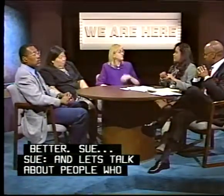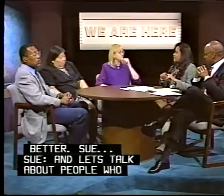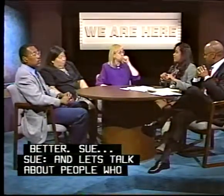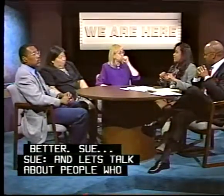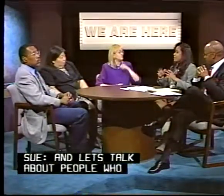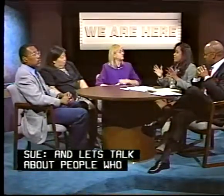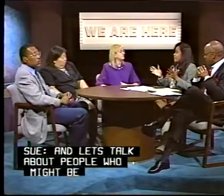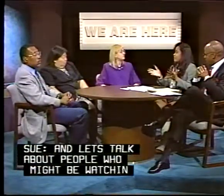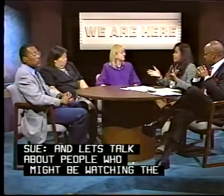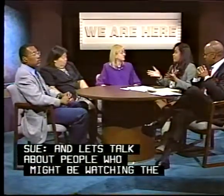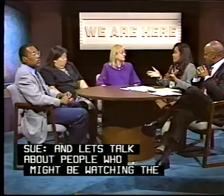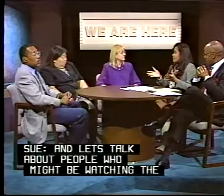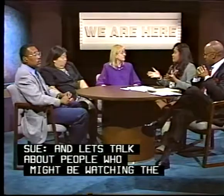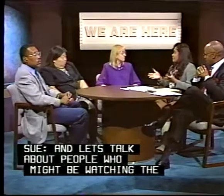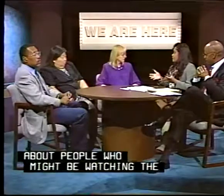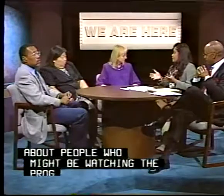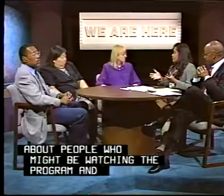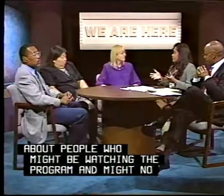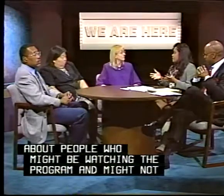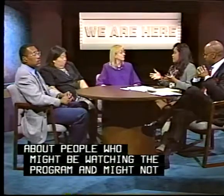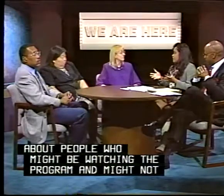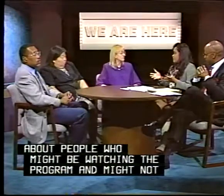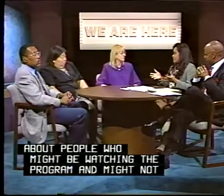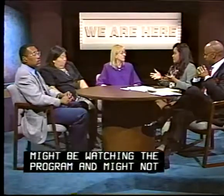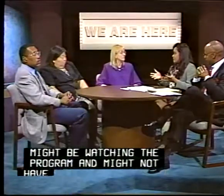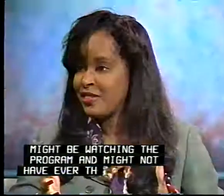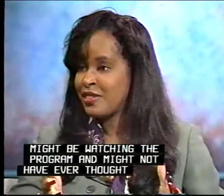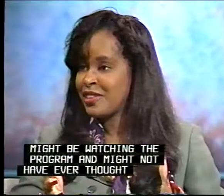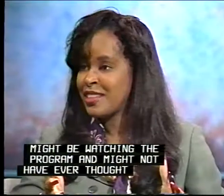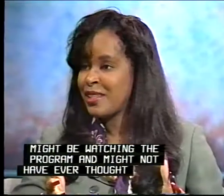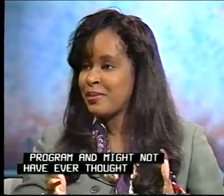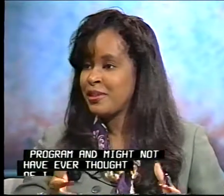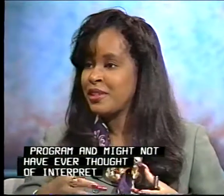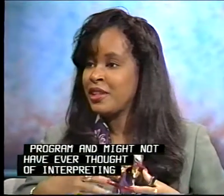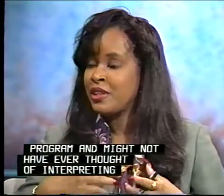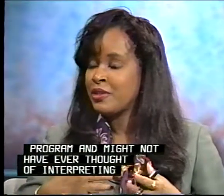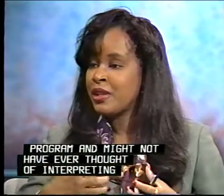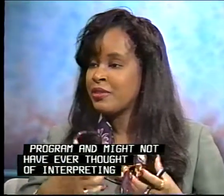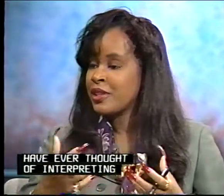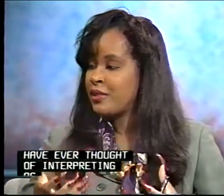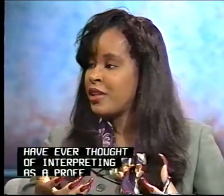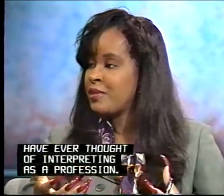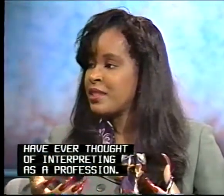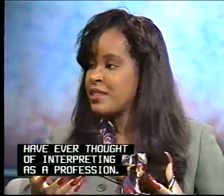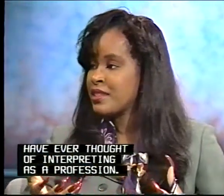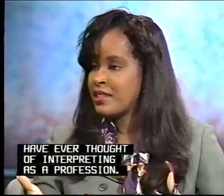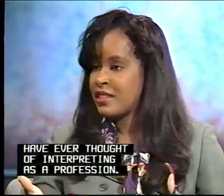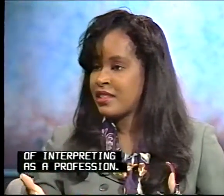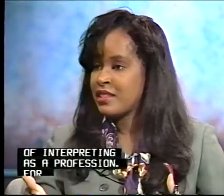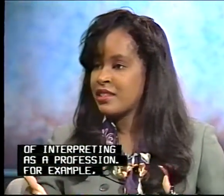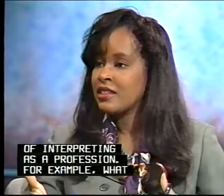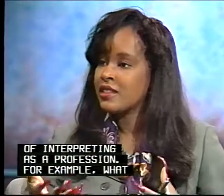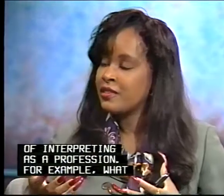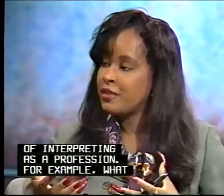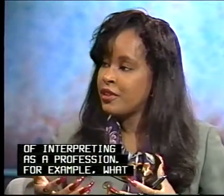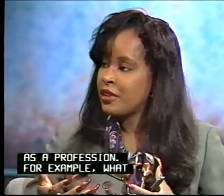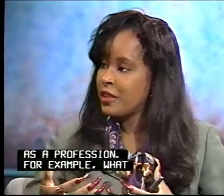might not have ever thought of interpreting as a profession, for example. What requirements exist for a